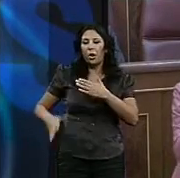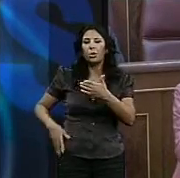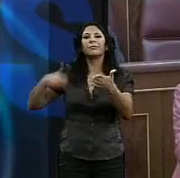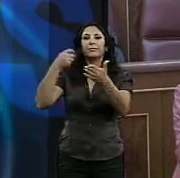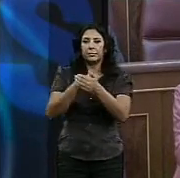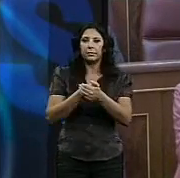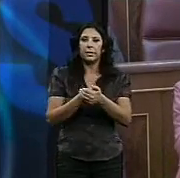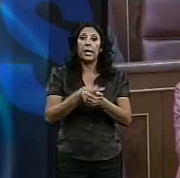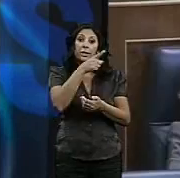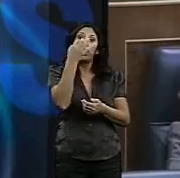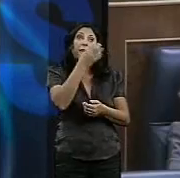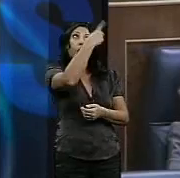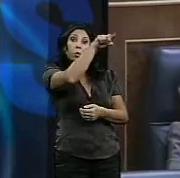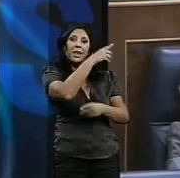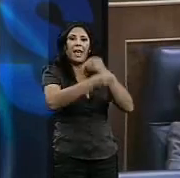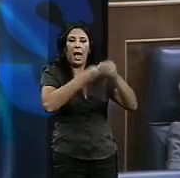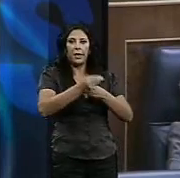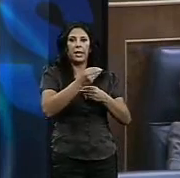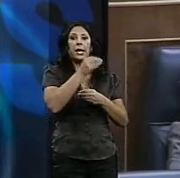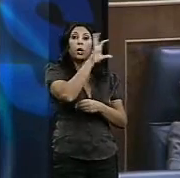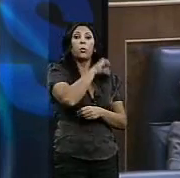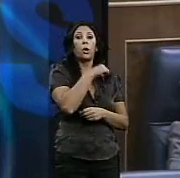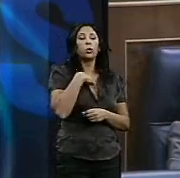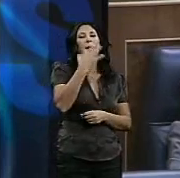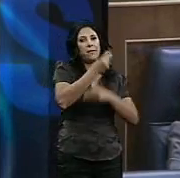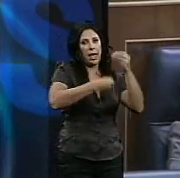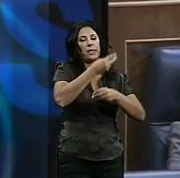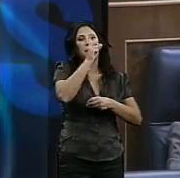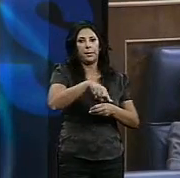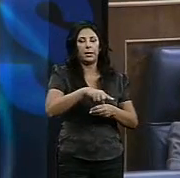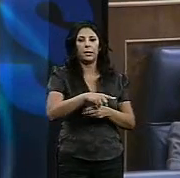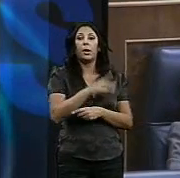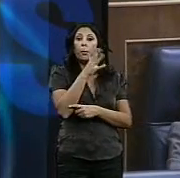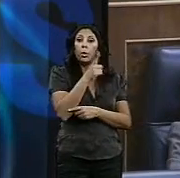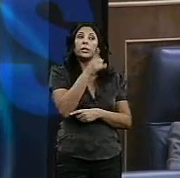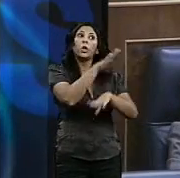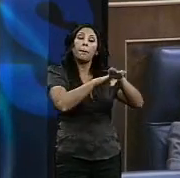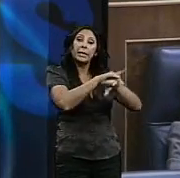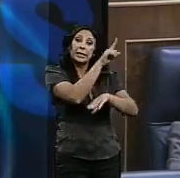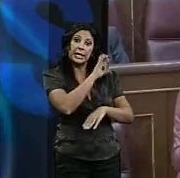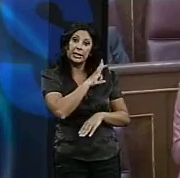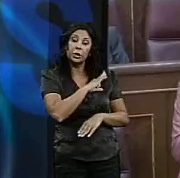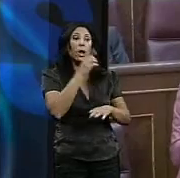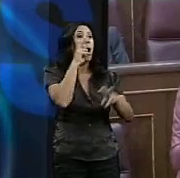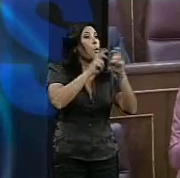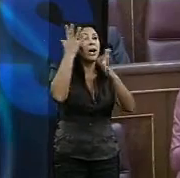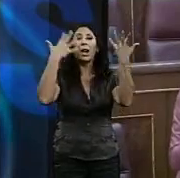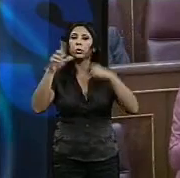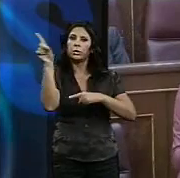que tenían que estar haciendo ustedes y las comunidades autónomas. Por tanto señora ministra no busque excusas porque no tiene razón.